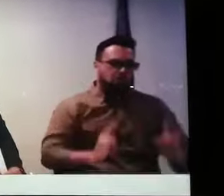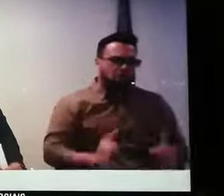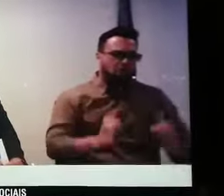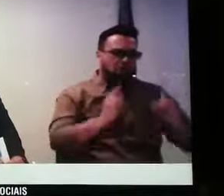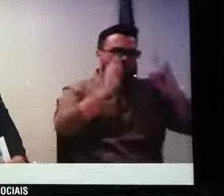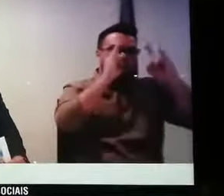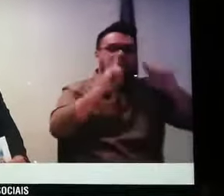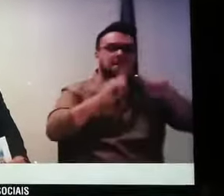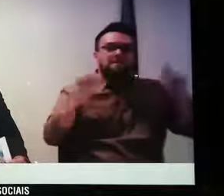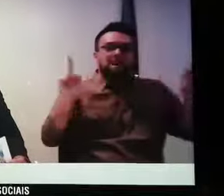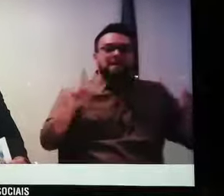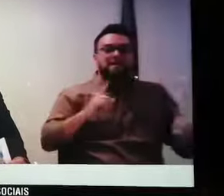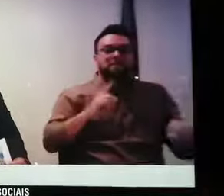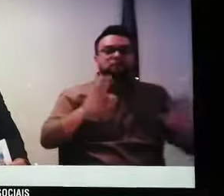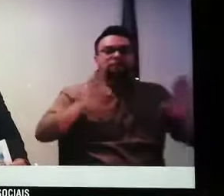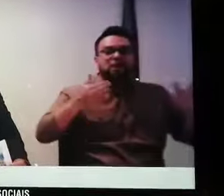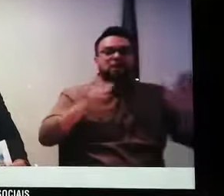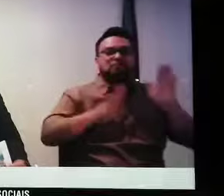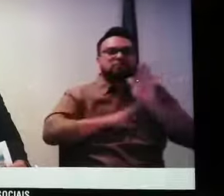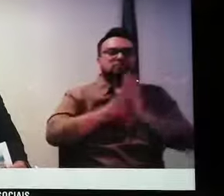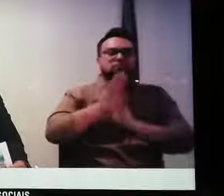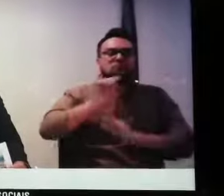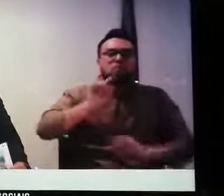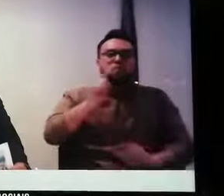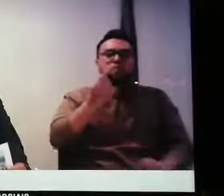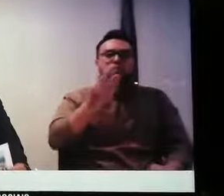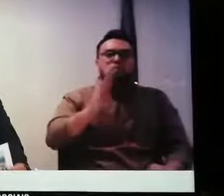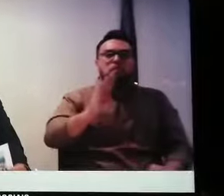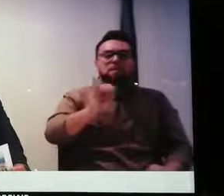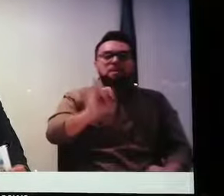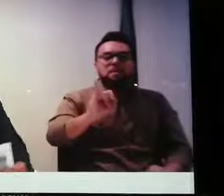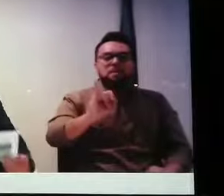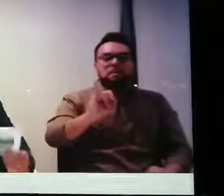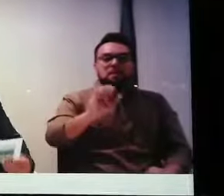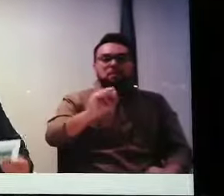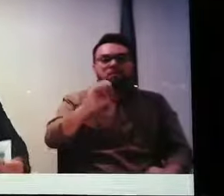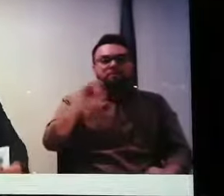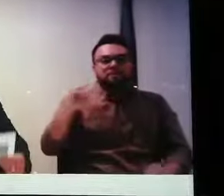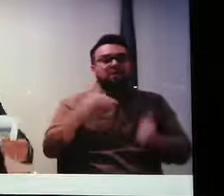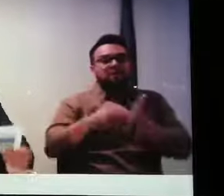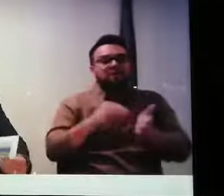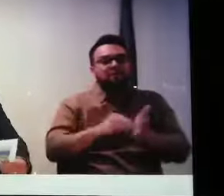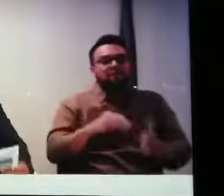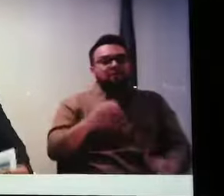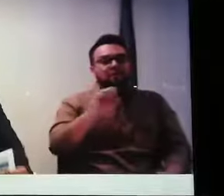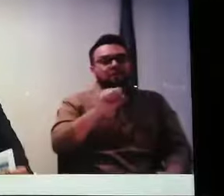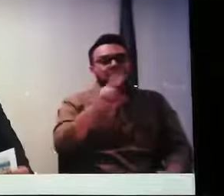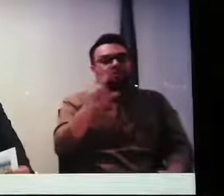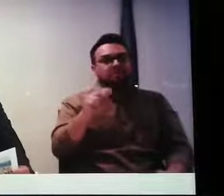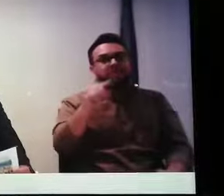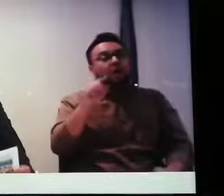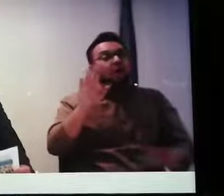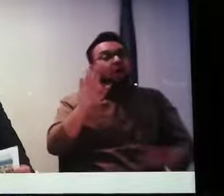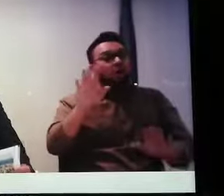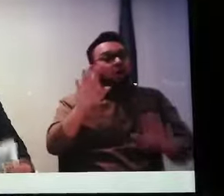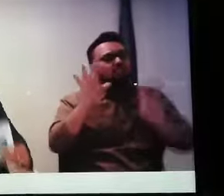já está em 1.800, ainda falso com 250. E detalhe, você cair para trás agora.